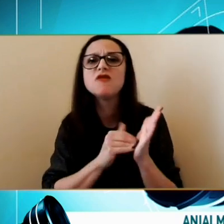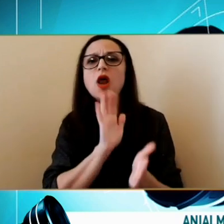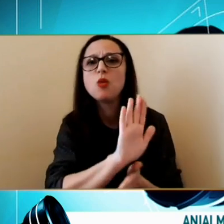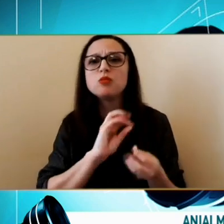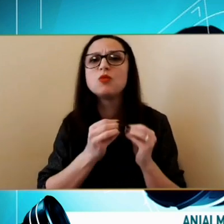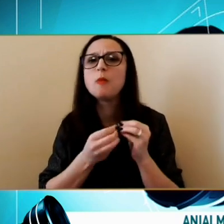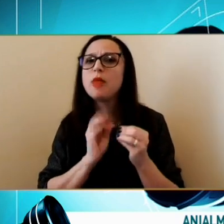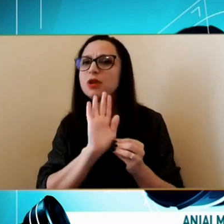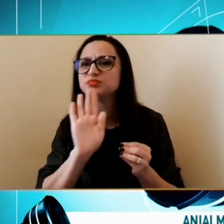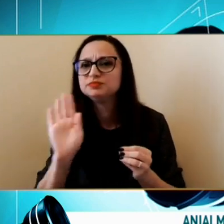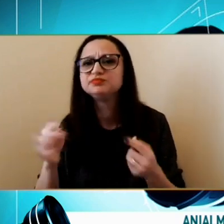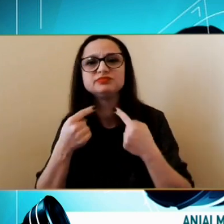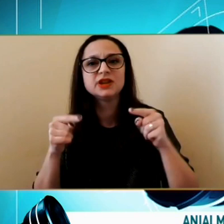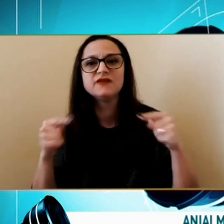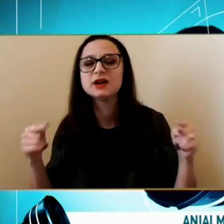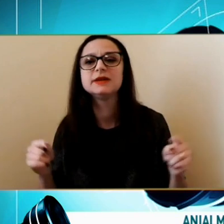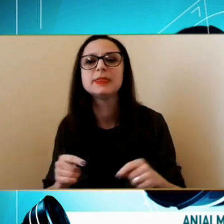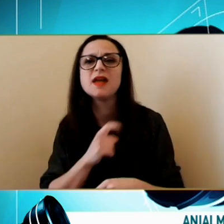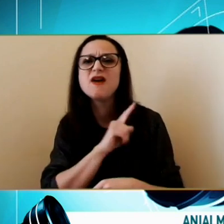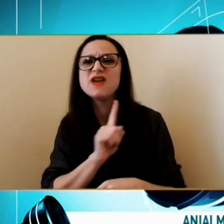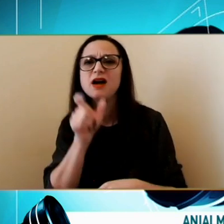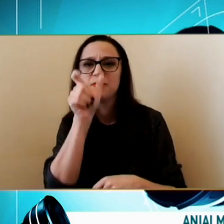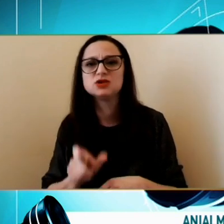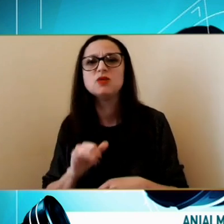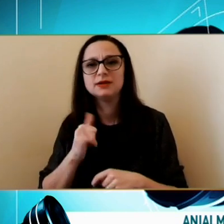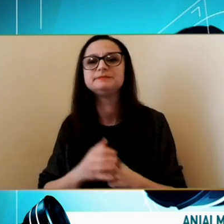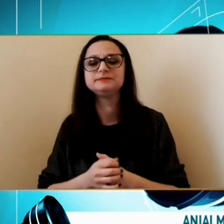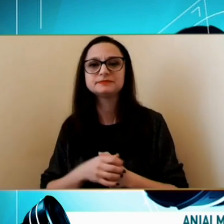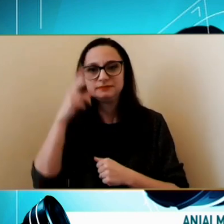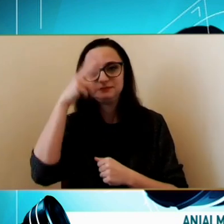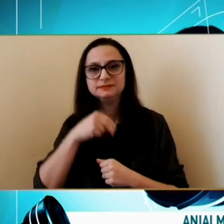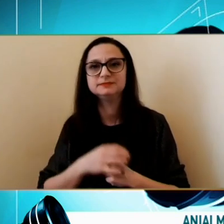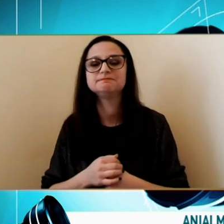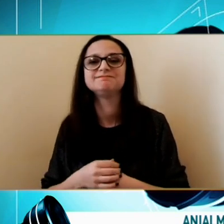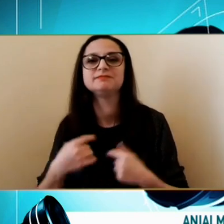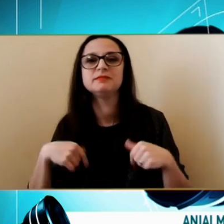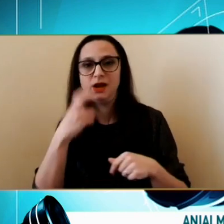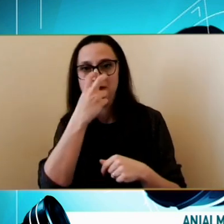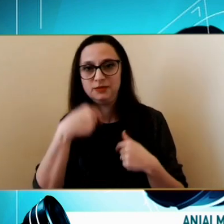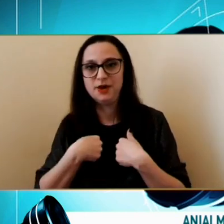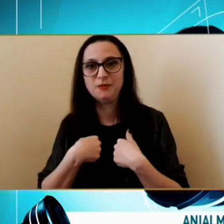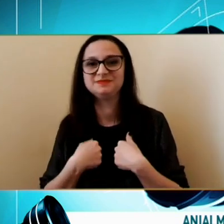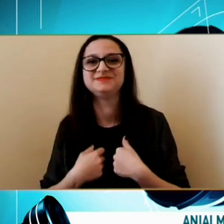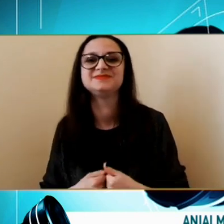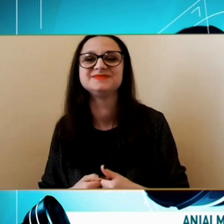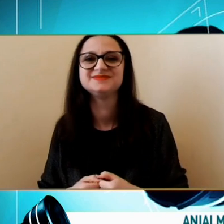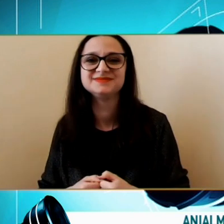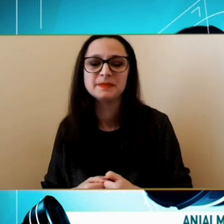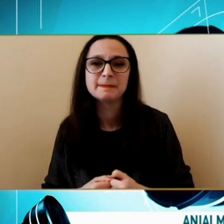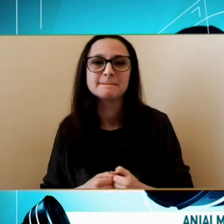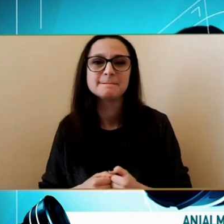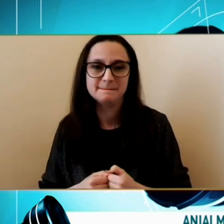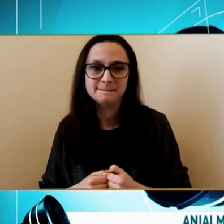la persoană la persoană Am înțeles Doamna Damian La final vă rog Prin